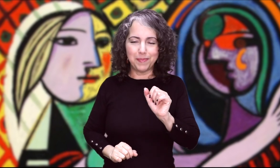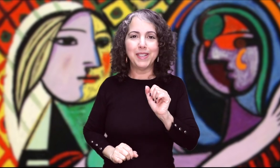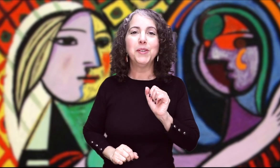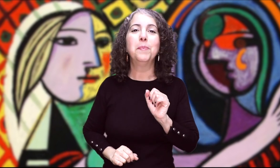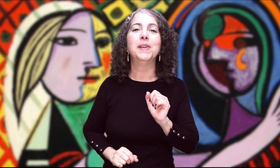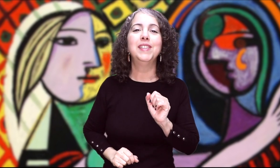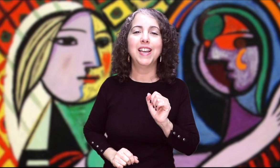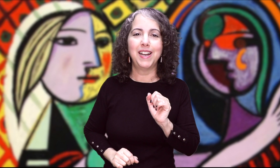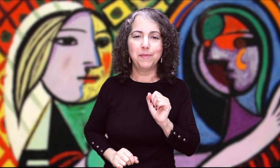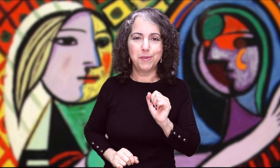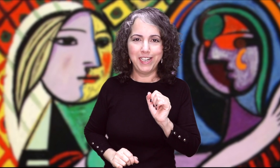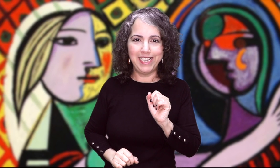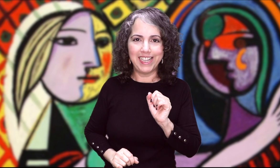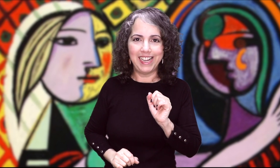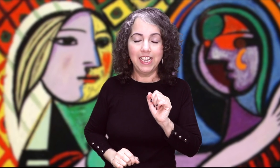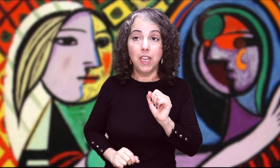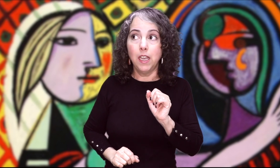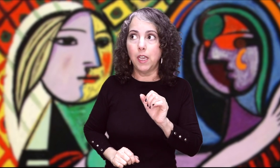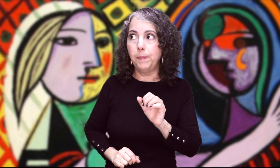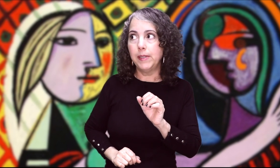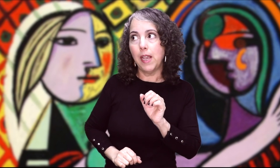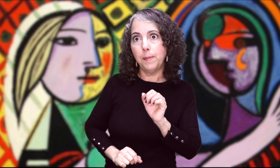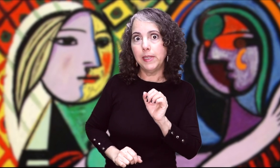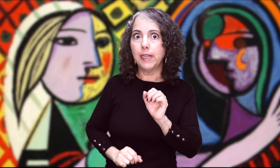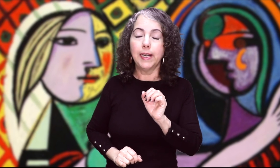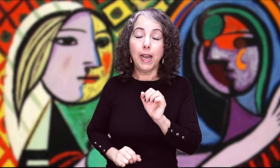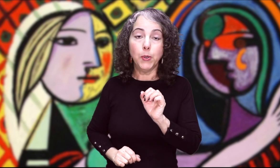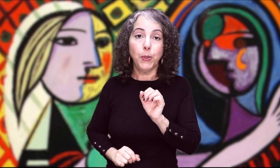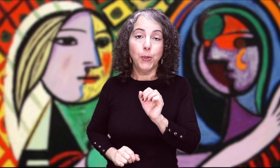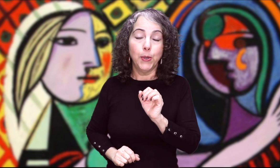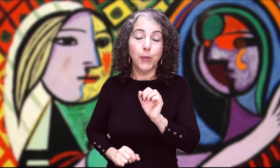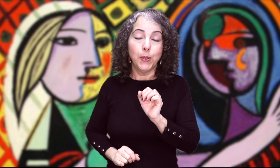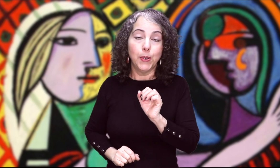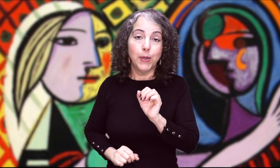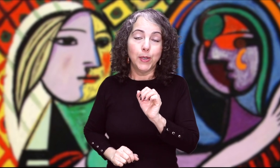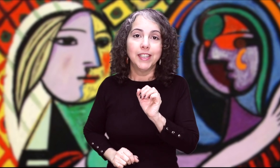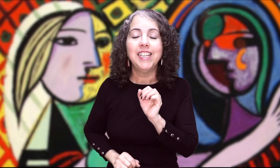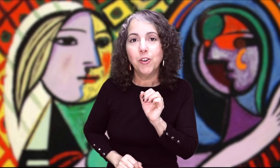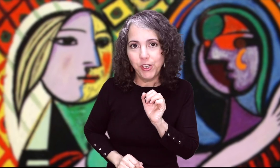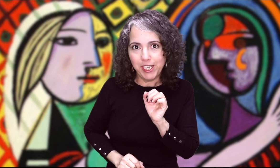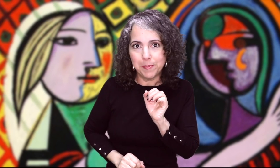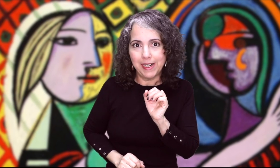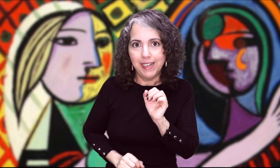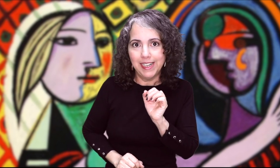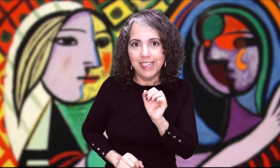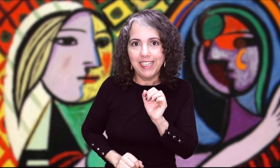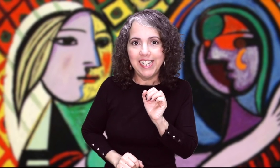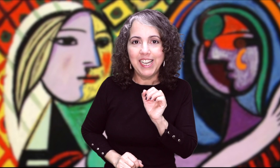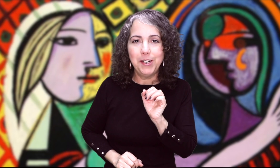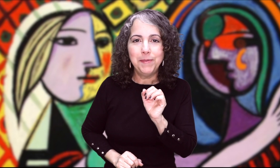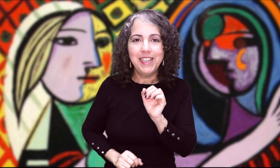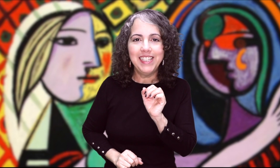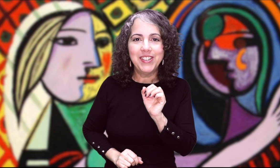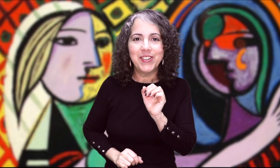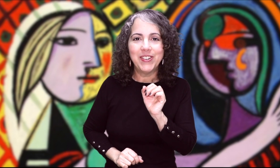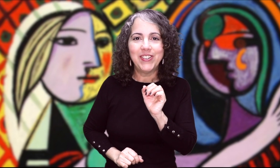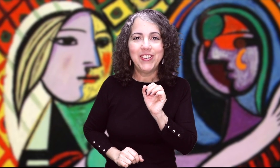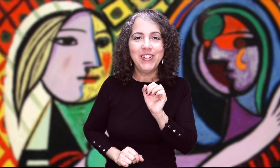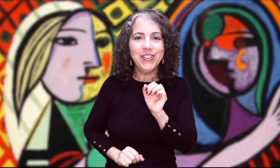precio especial, bonita Especialmente caro Dijo Irma Y el médico No